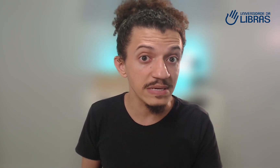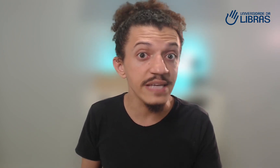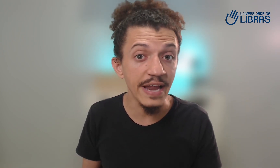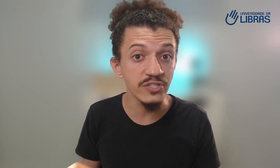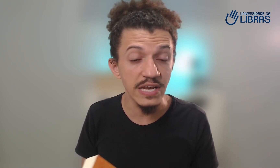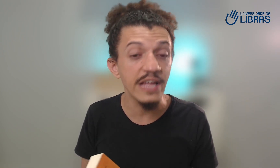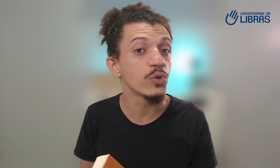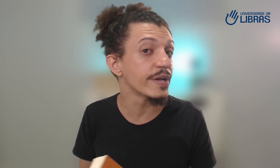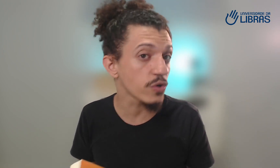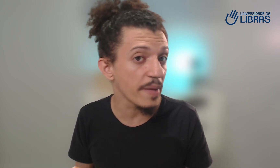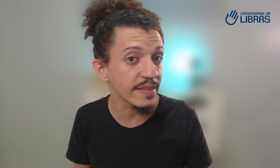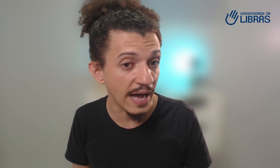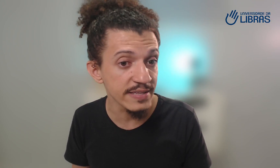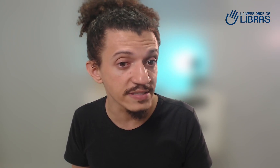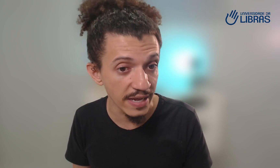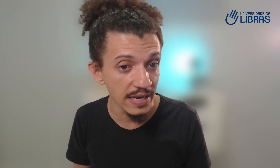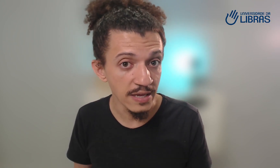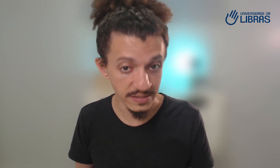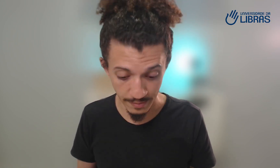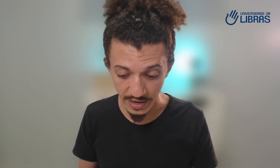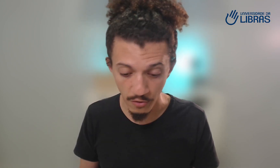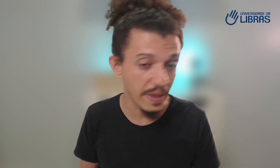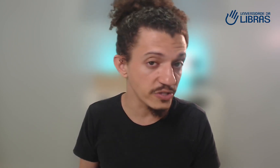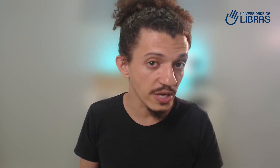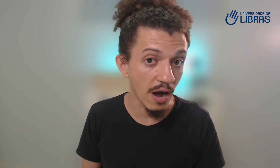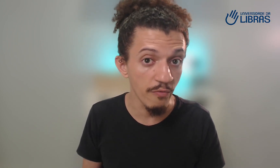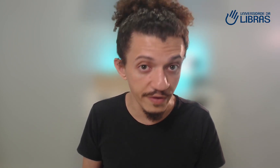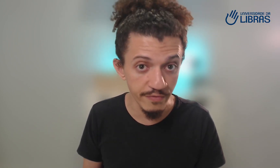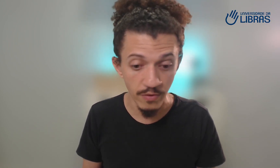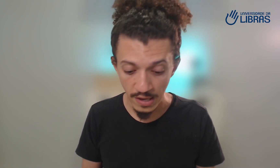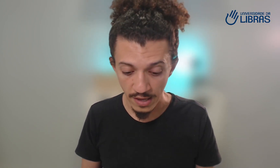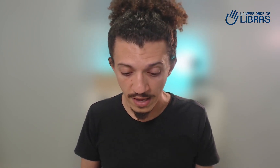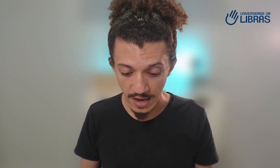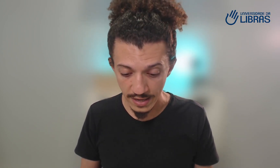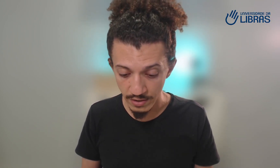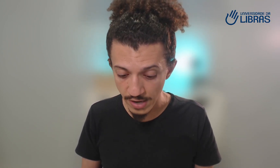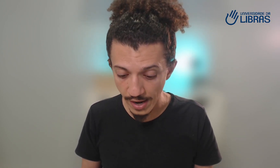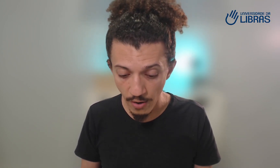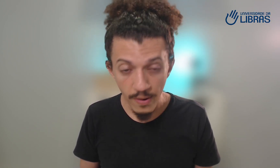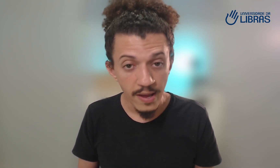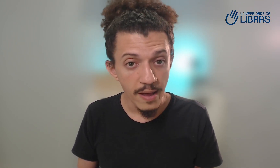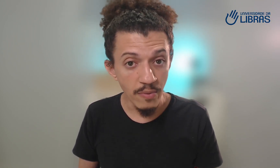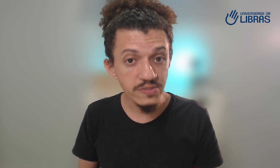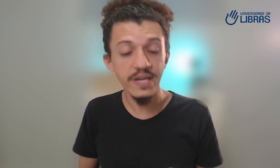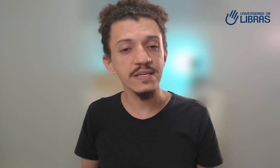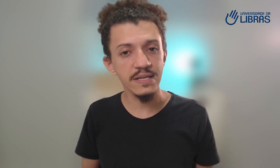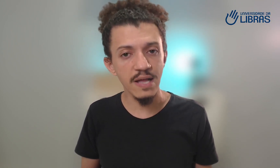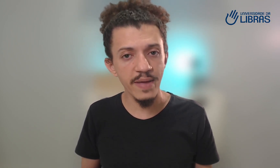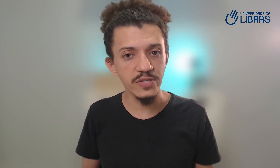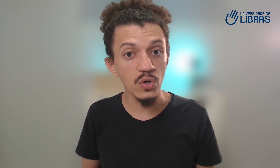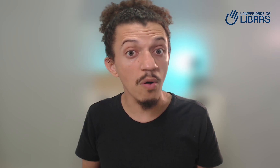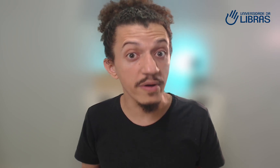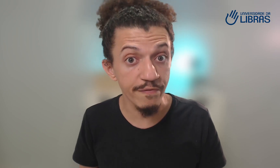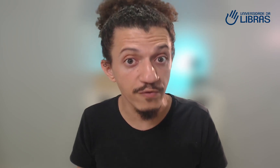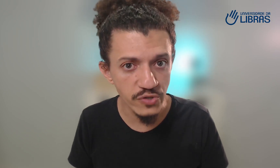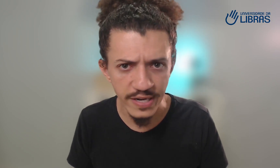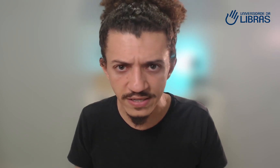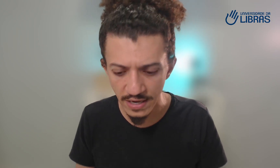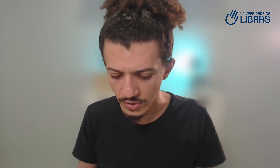uma série de leituras comentadas dele, semanalmente, ao vivo, aqui no canal, mostrando exatamente como que funciona a escrita de